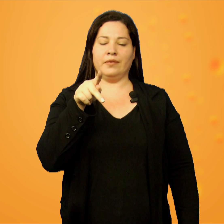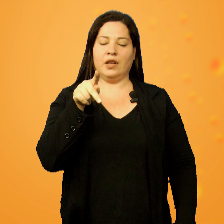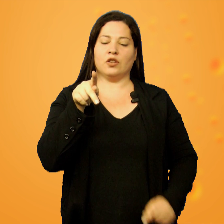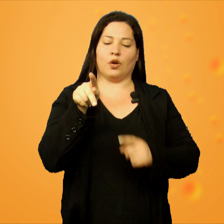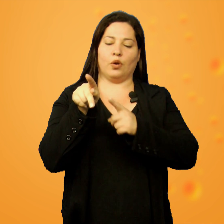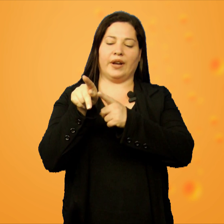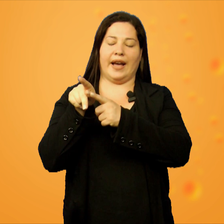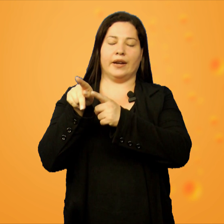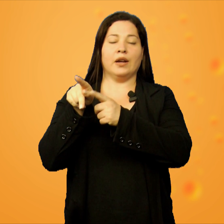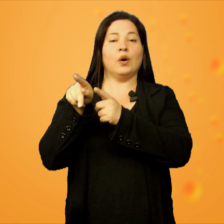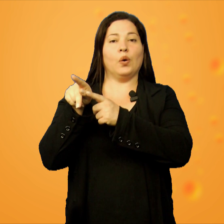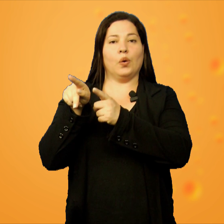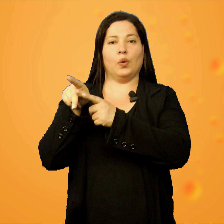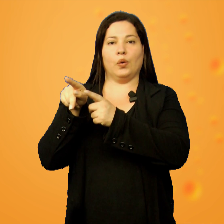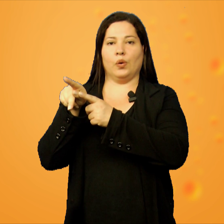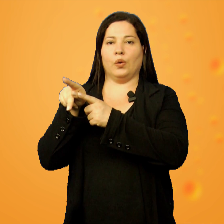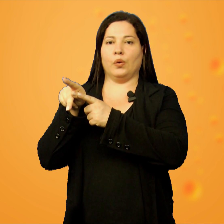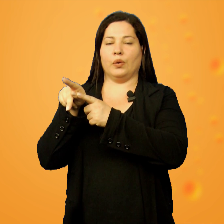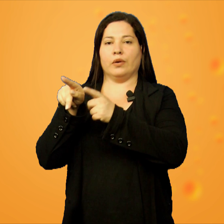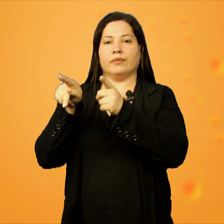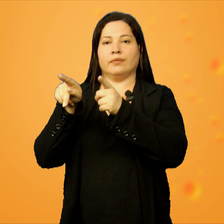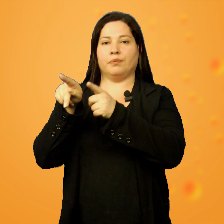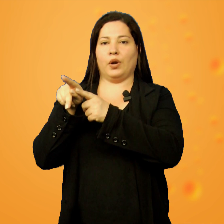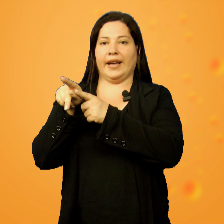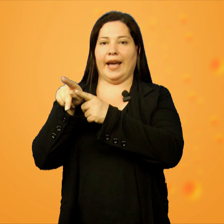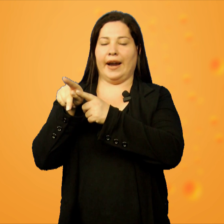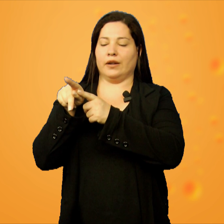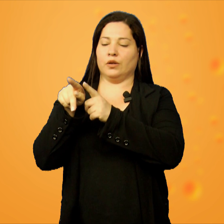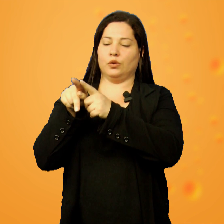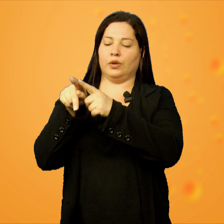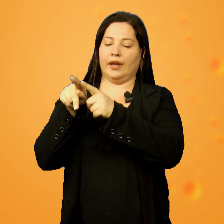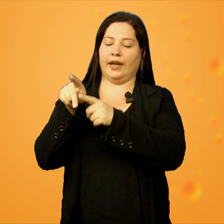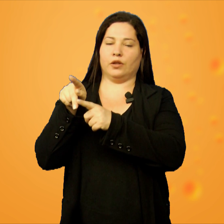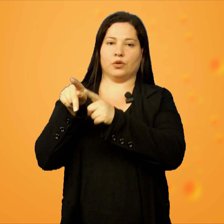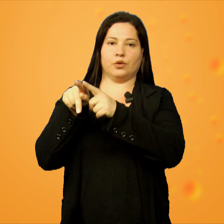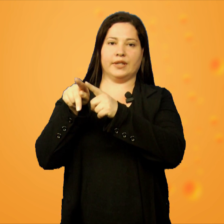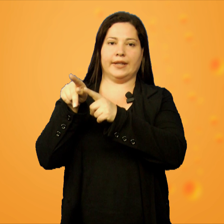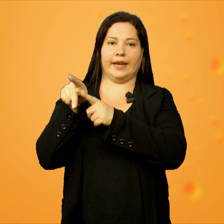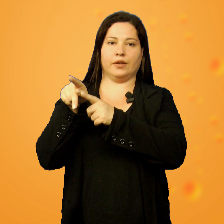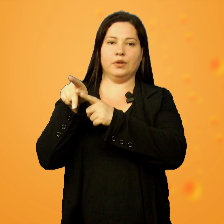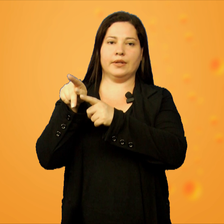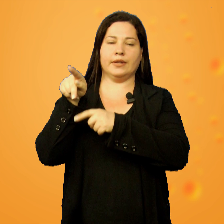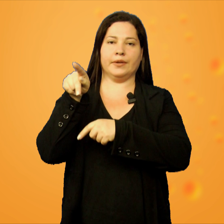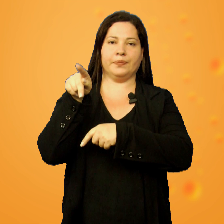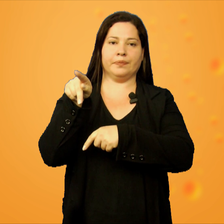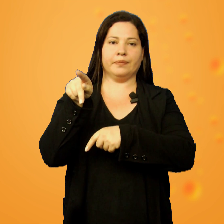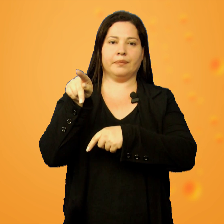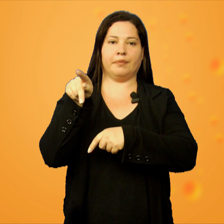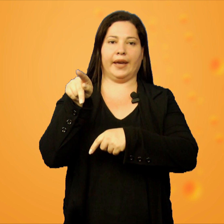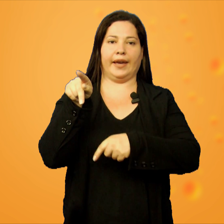só colocar o polegar entre os dois dedos. P,